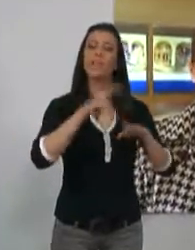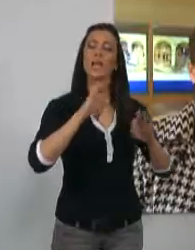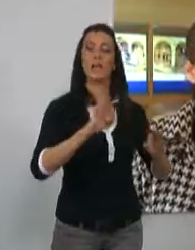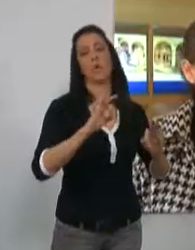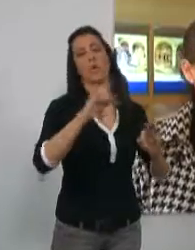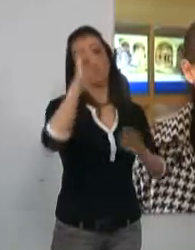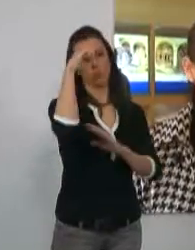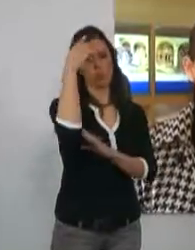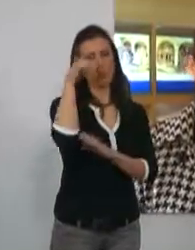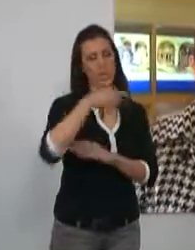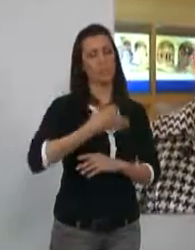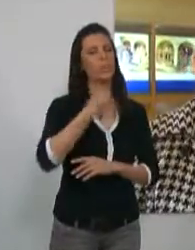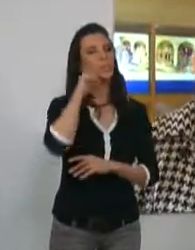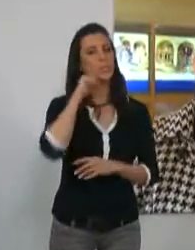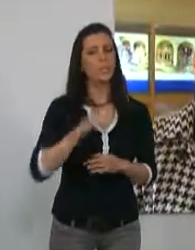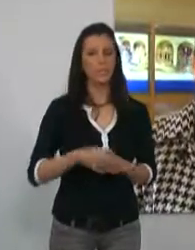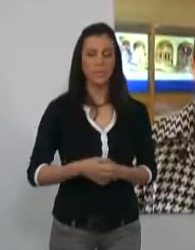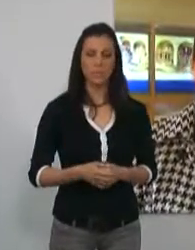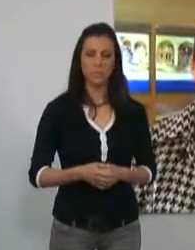Cultura del Ayuntamiento de Motril.